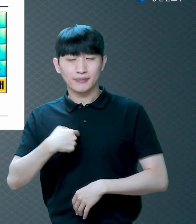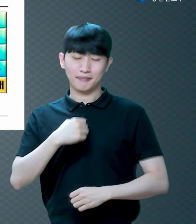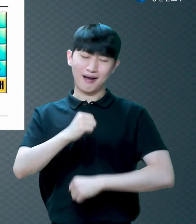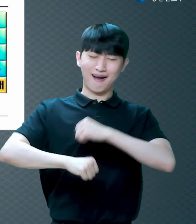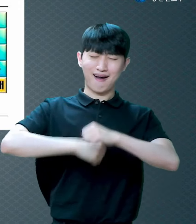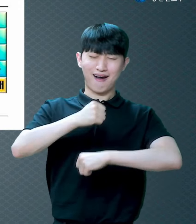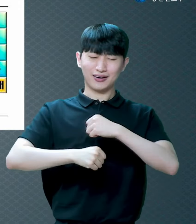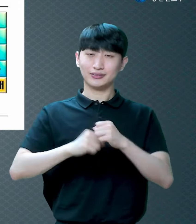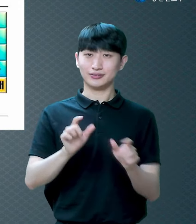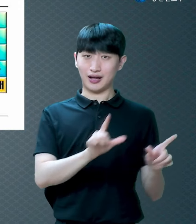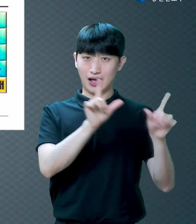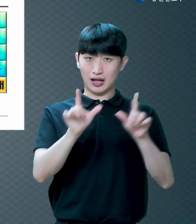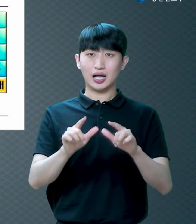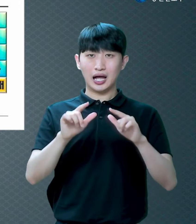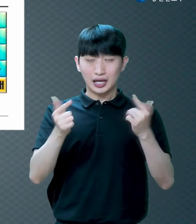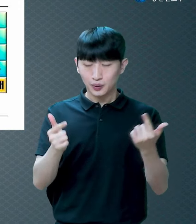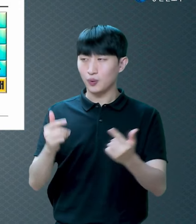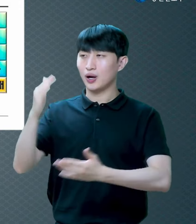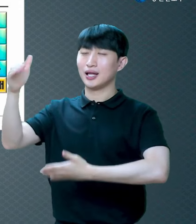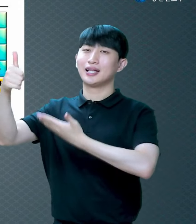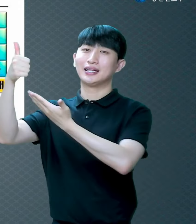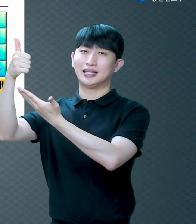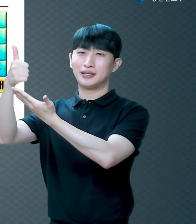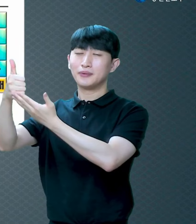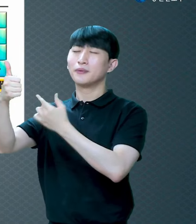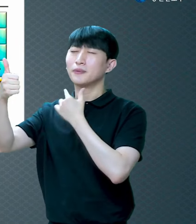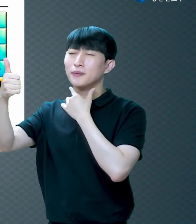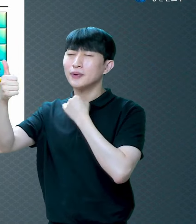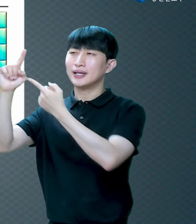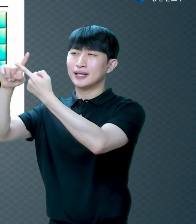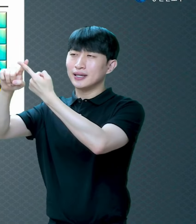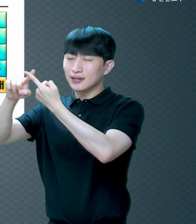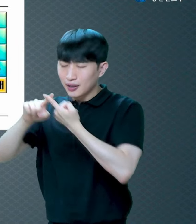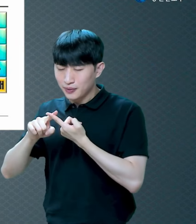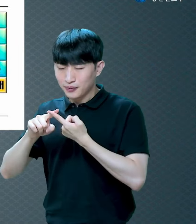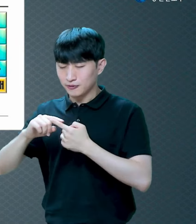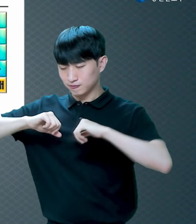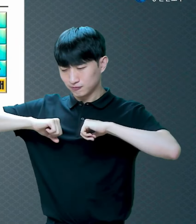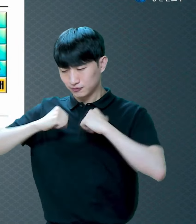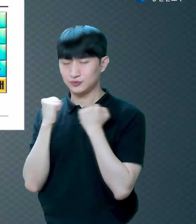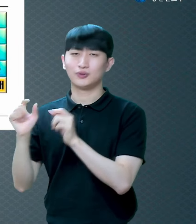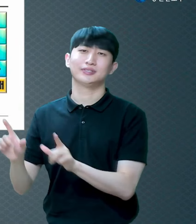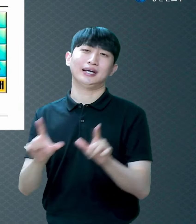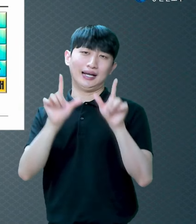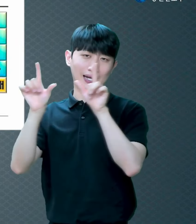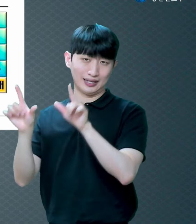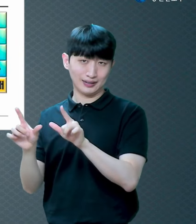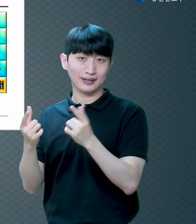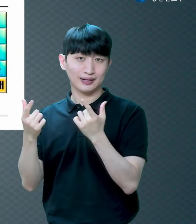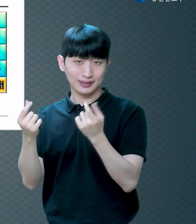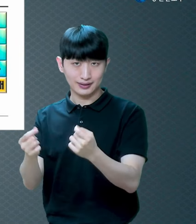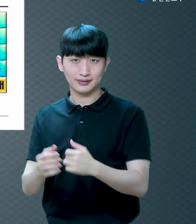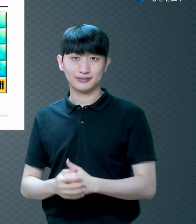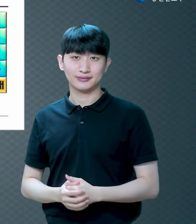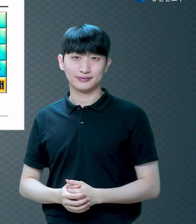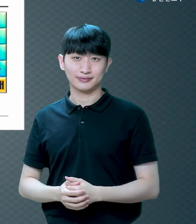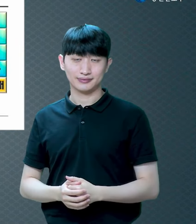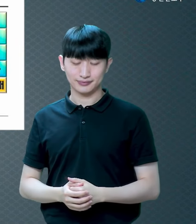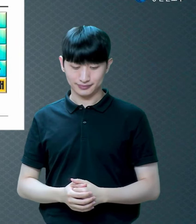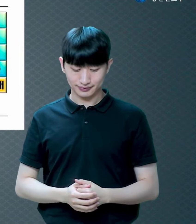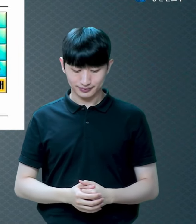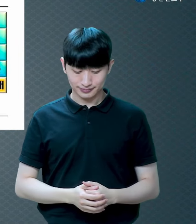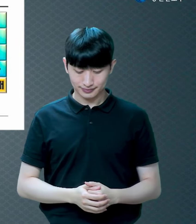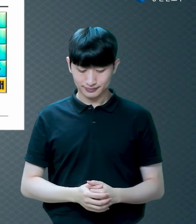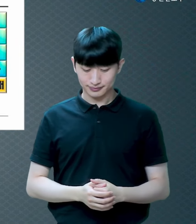가지의 의예요 즉 구원이라고 하는 것은 생명을 말하는 건데 다시 말하면